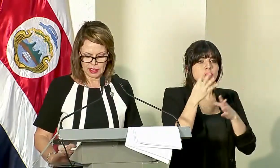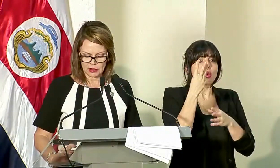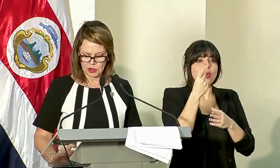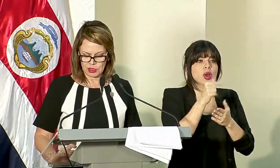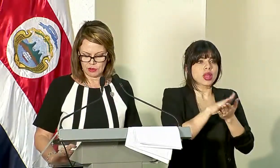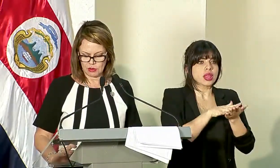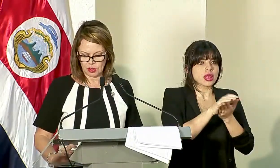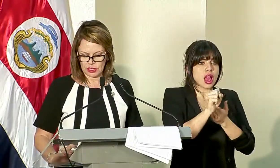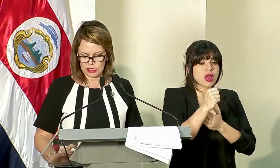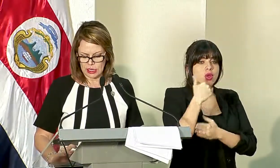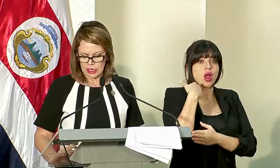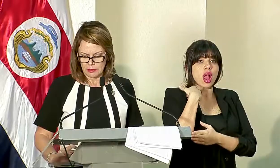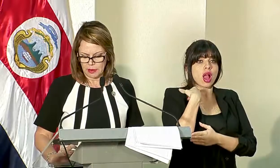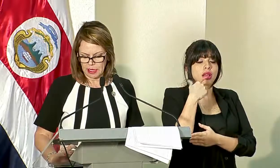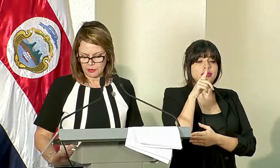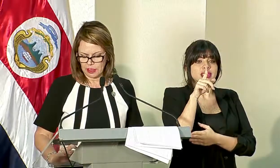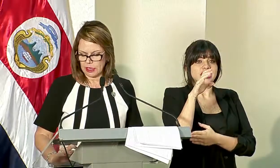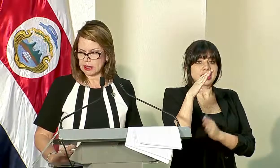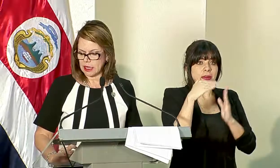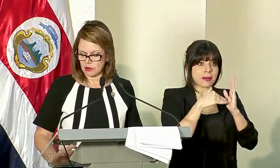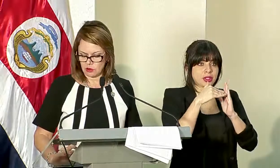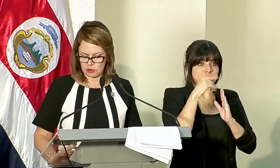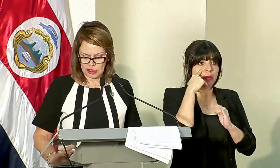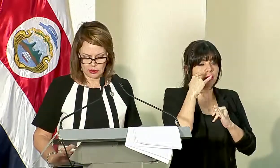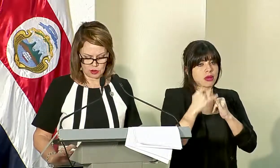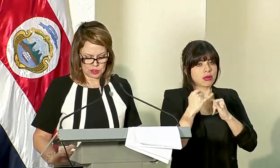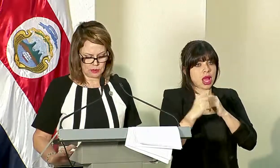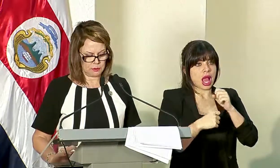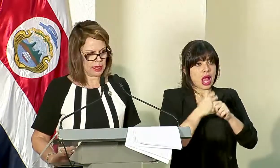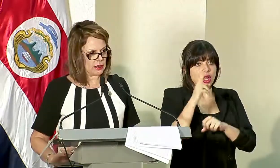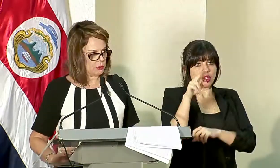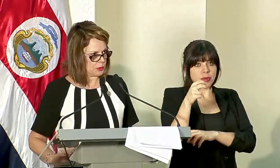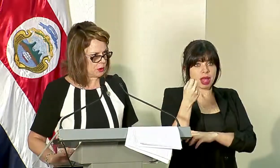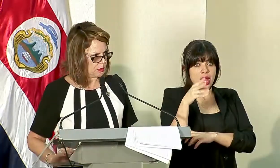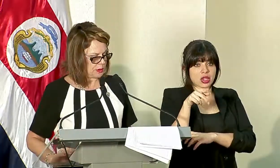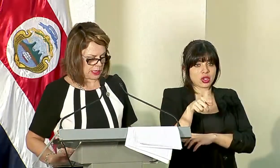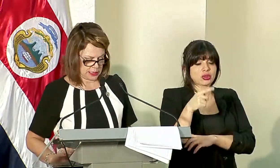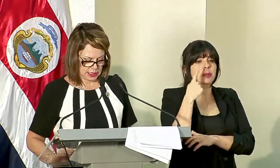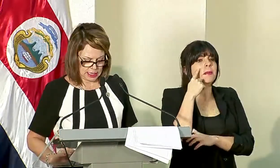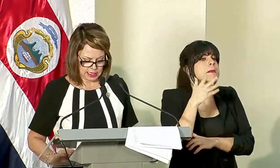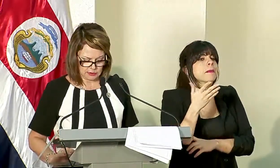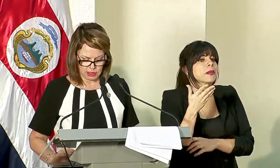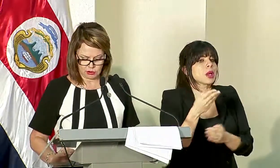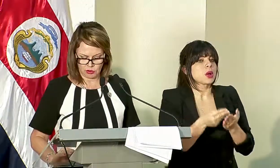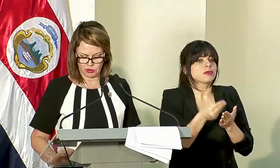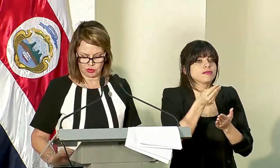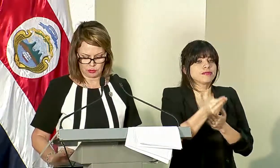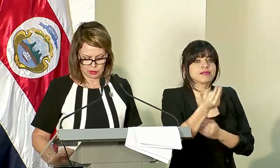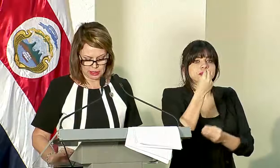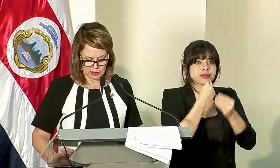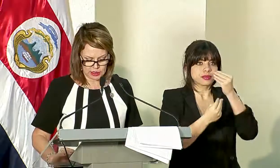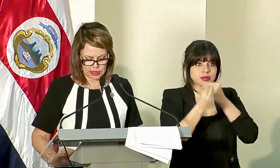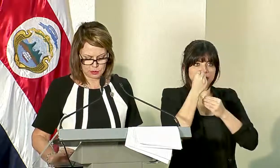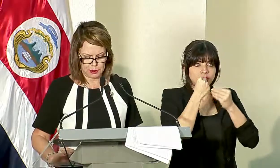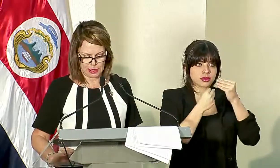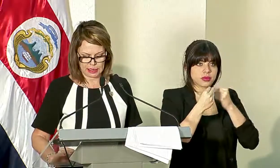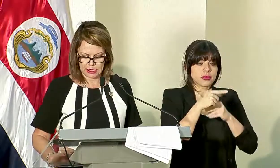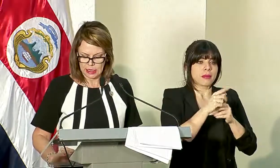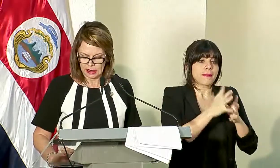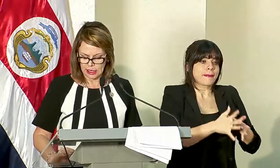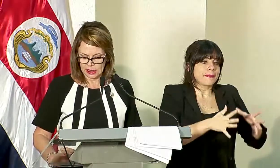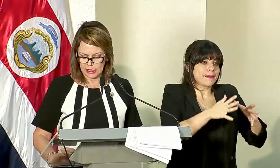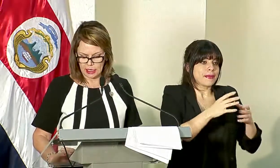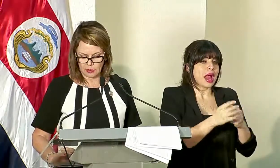teniendo 100 millones para finales del año 2014 para la compra de alimentos, entre ellas